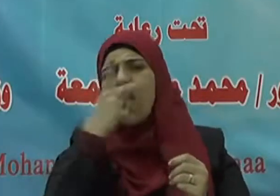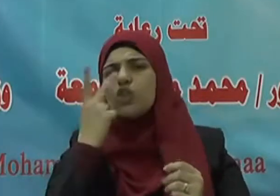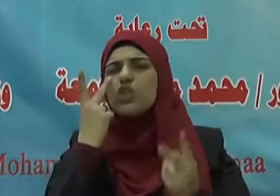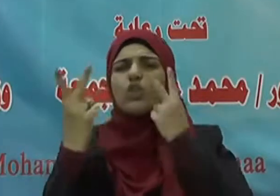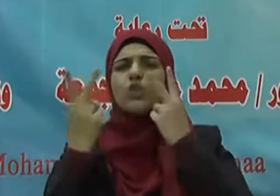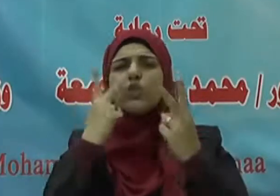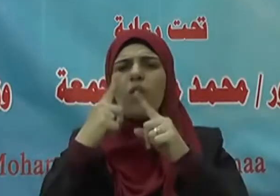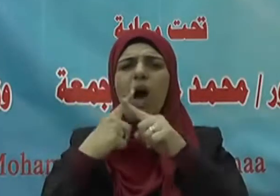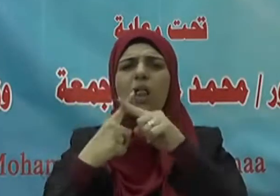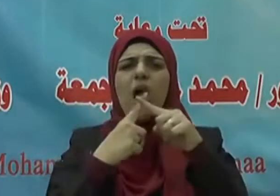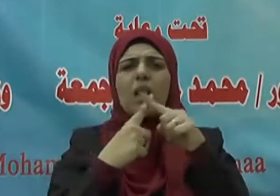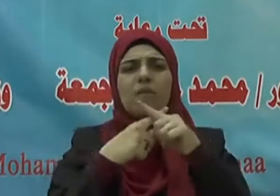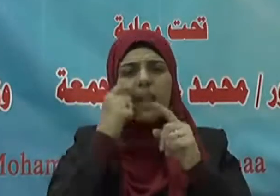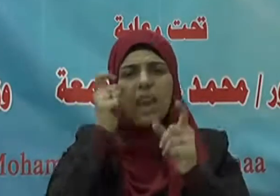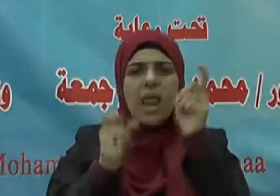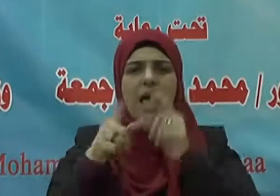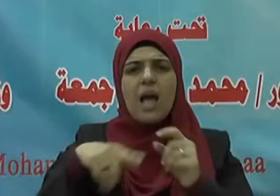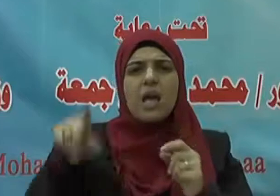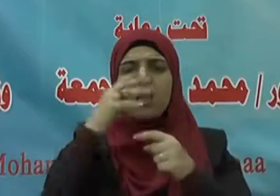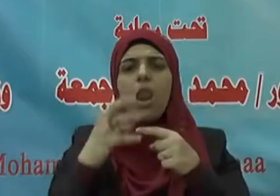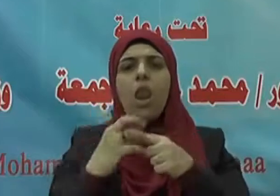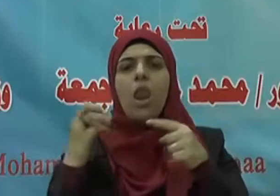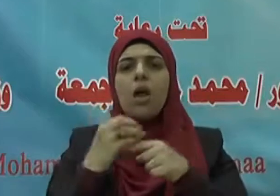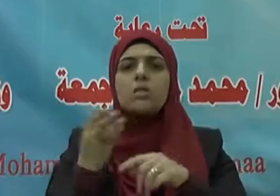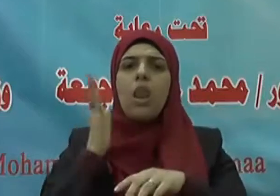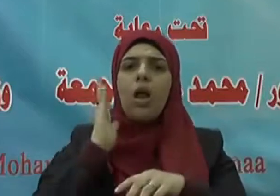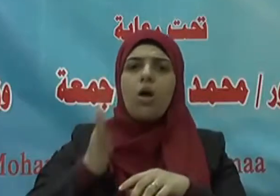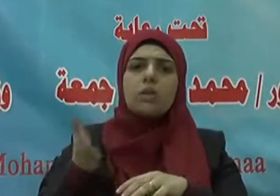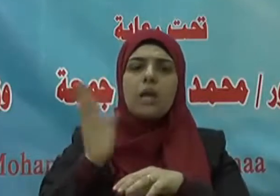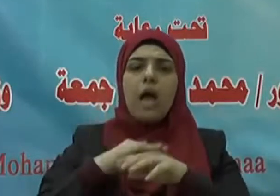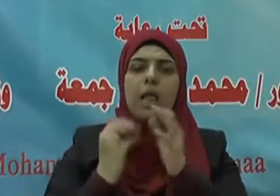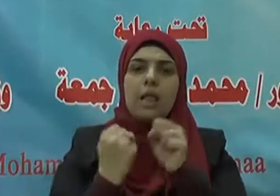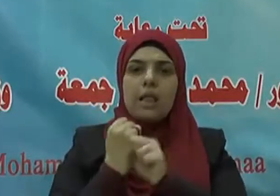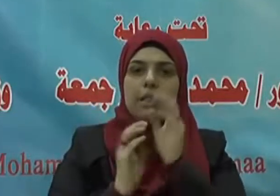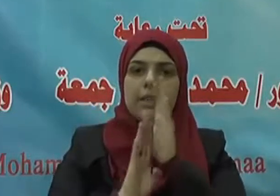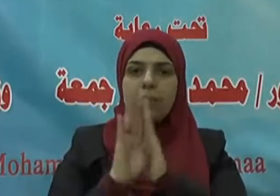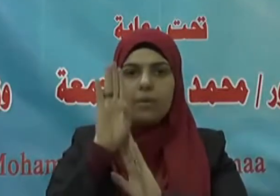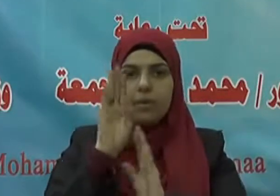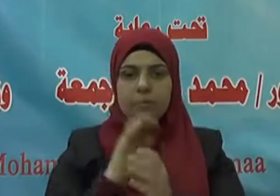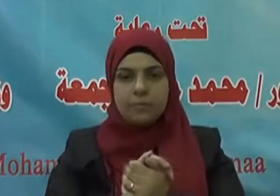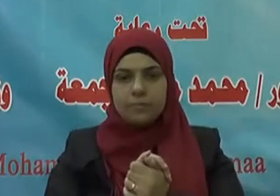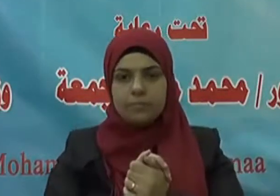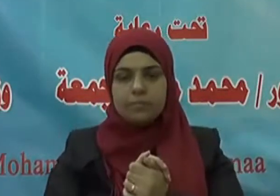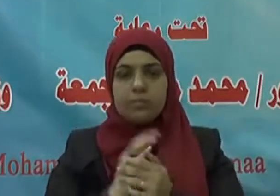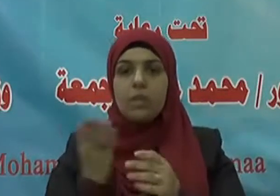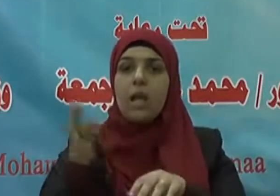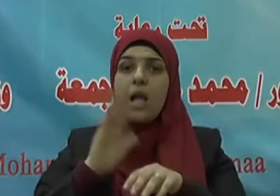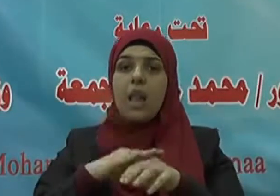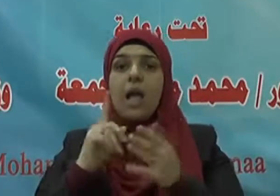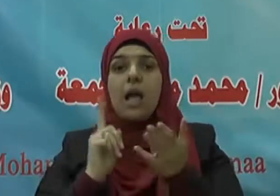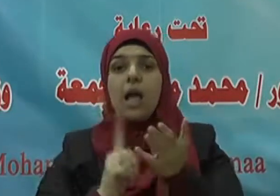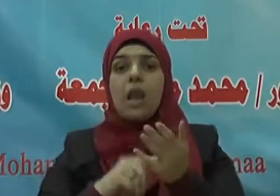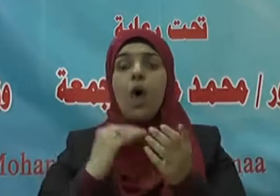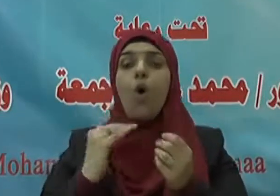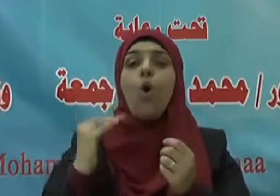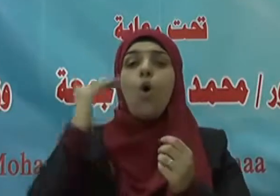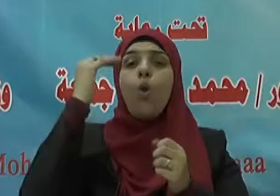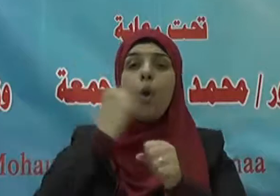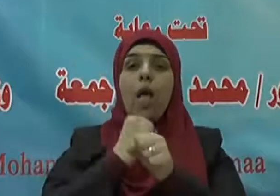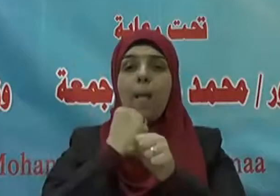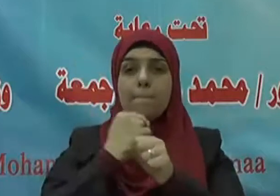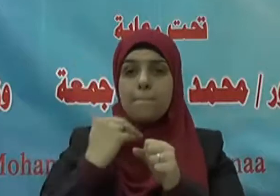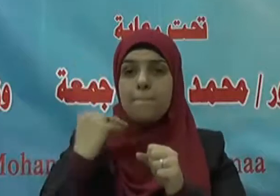عيوب الناس شيئا كنقص القادرين على التمام على أن علو